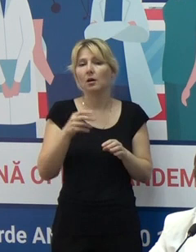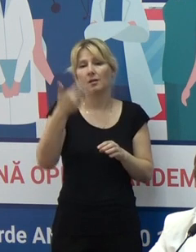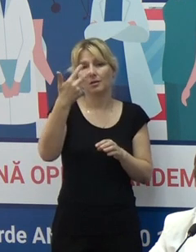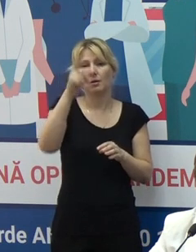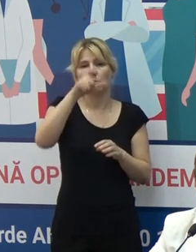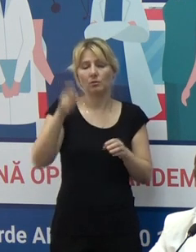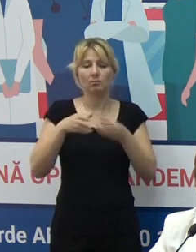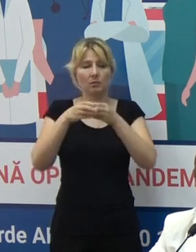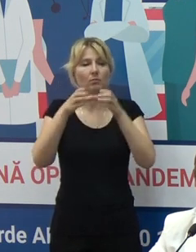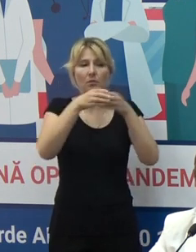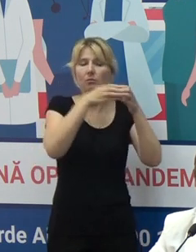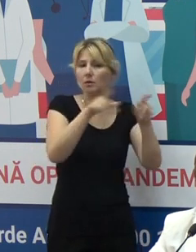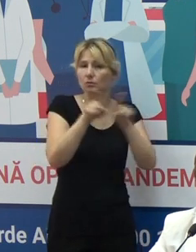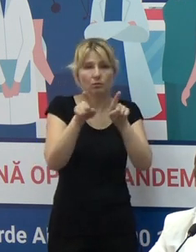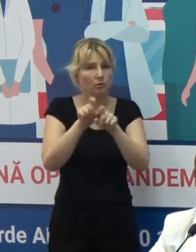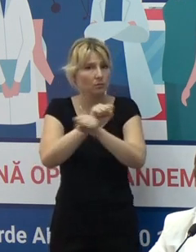3 persoane.